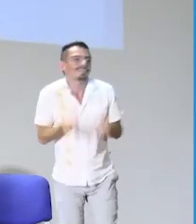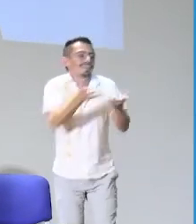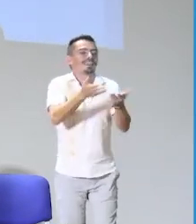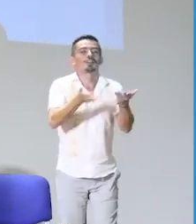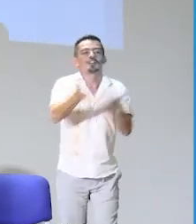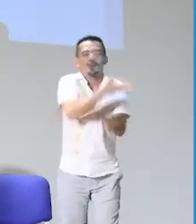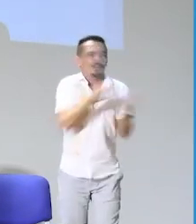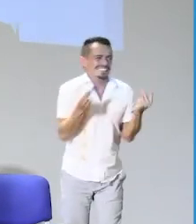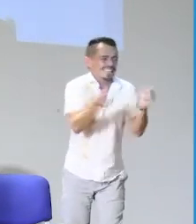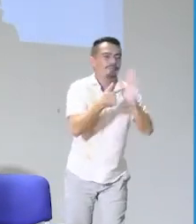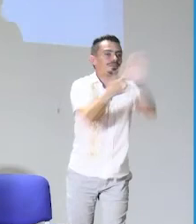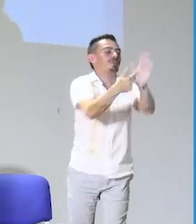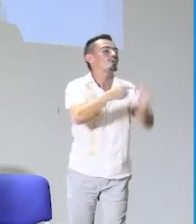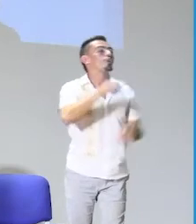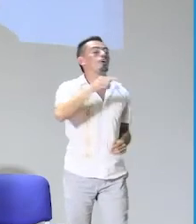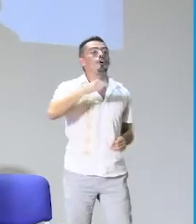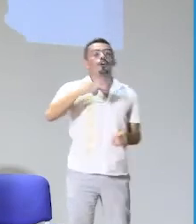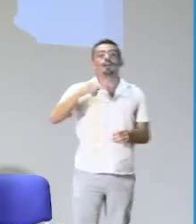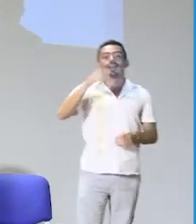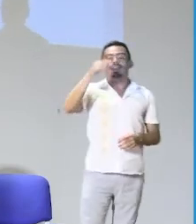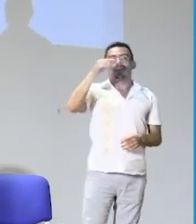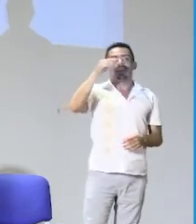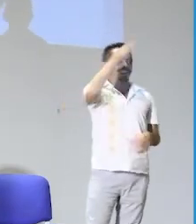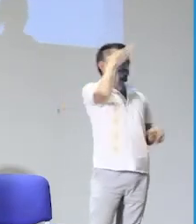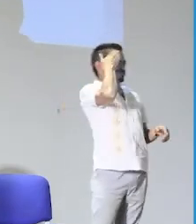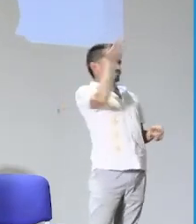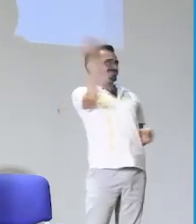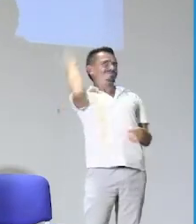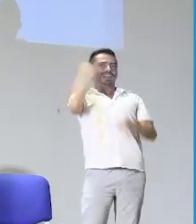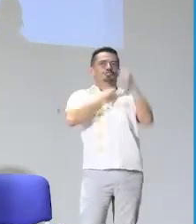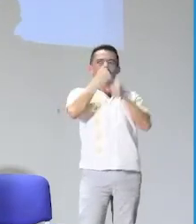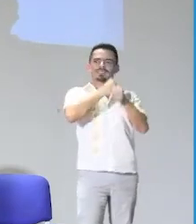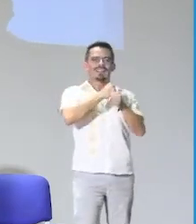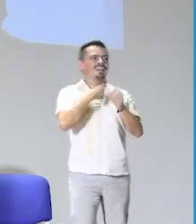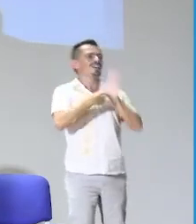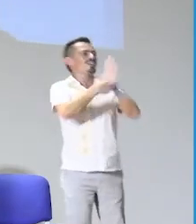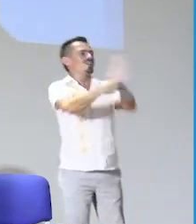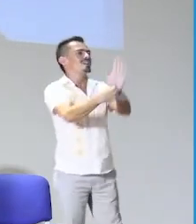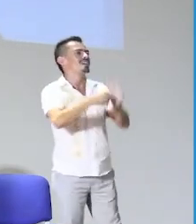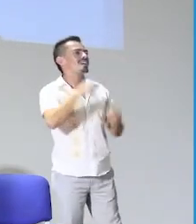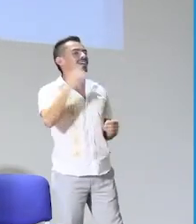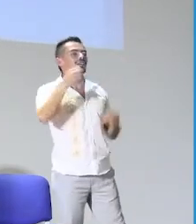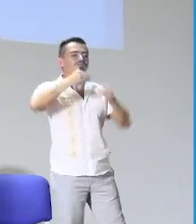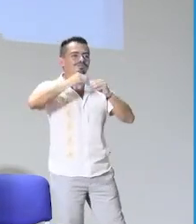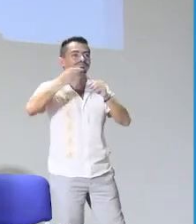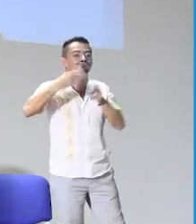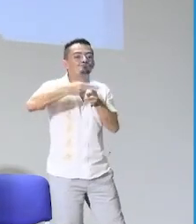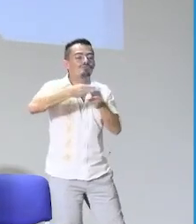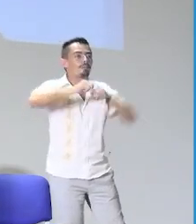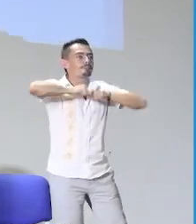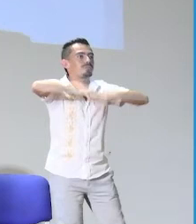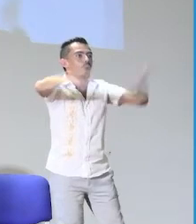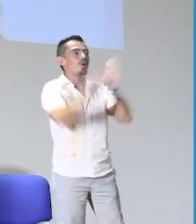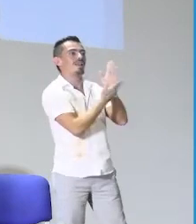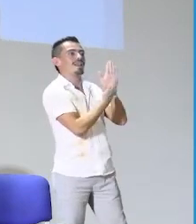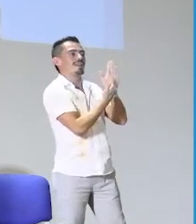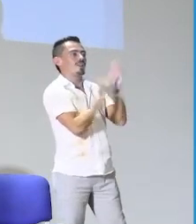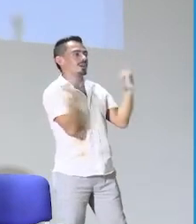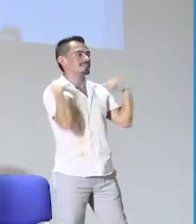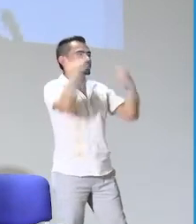es lo que hemos conversado, por supuesto, pero vamos a aprovechar rápidamente este espacio para contarles algo adicional. El año